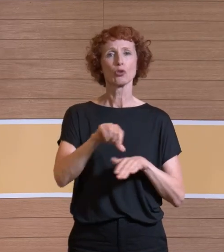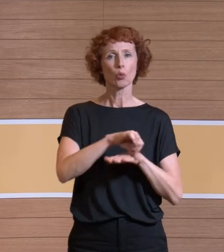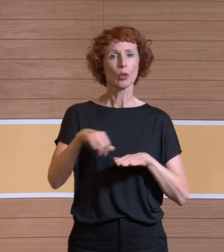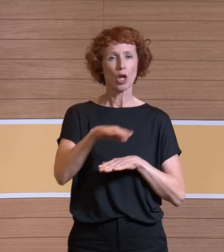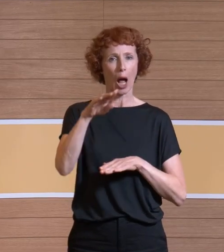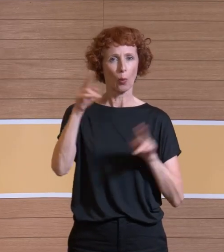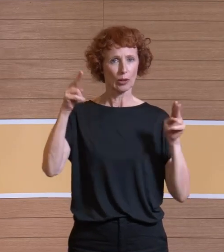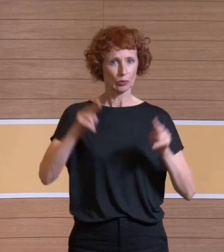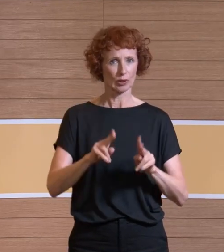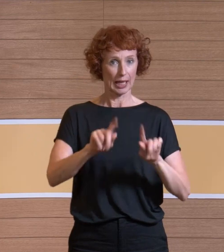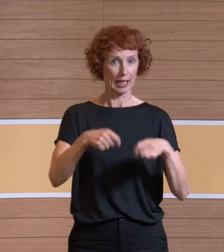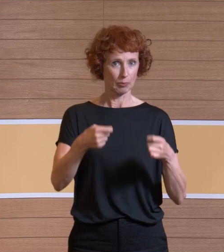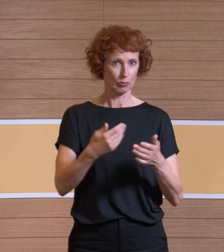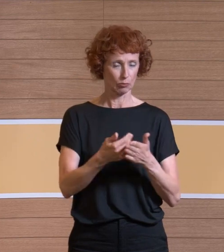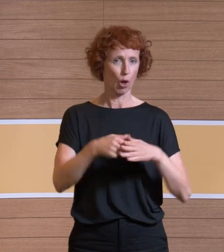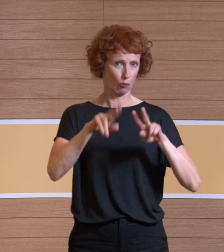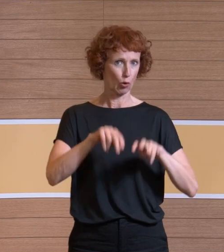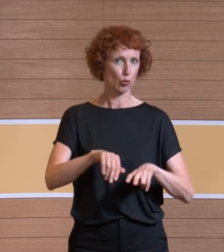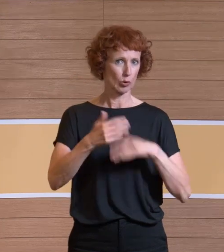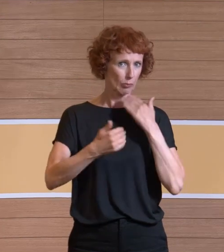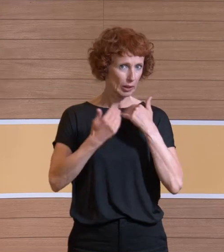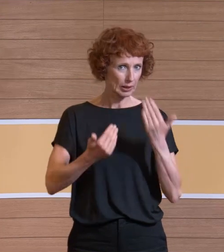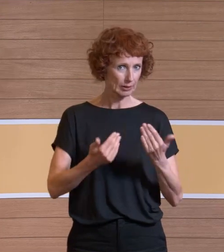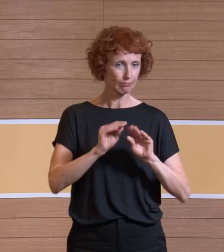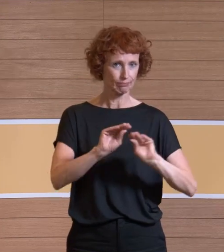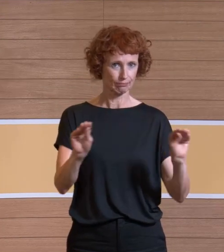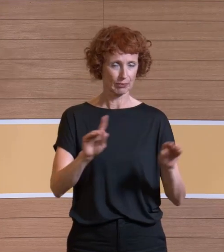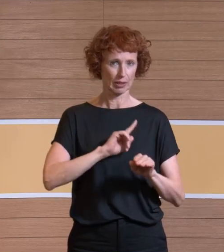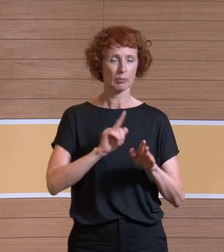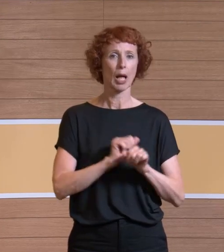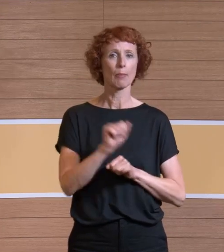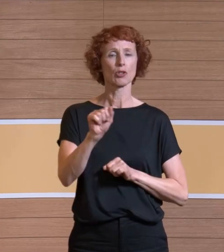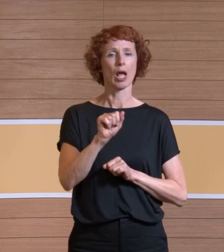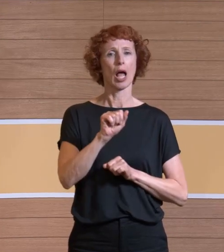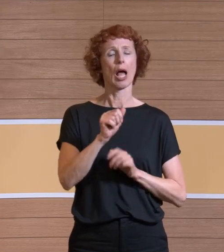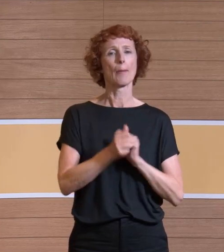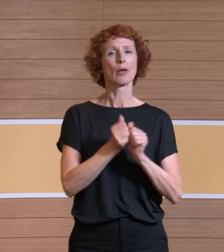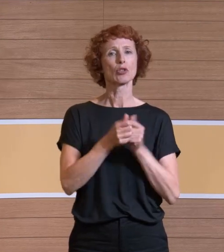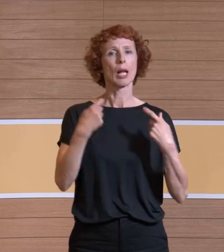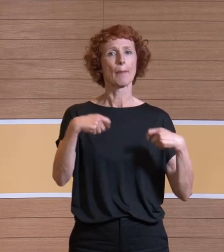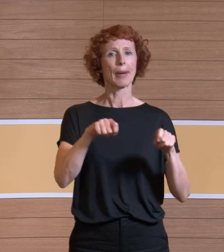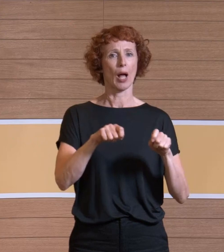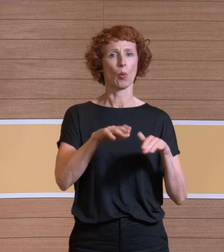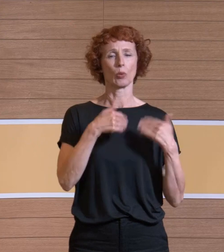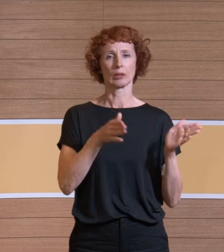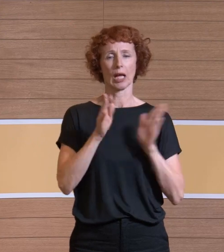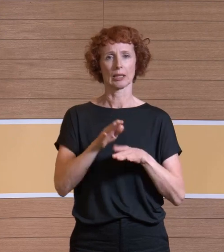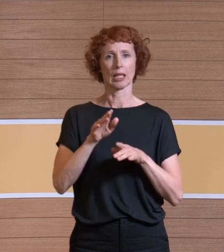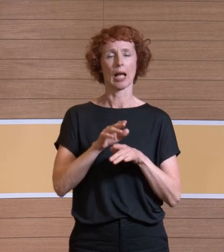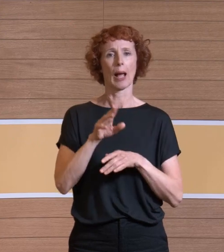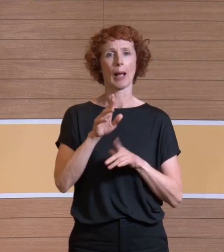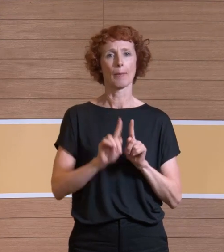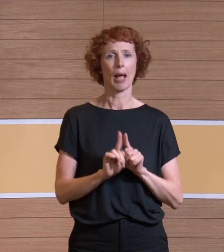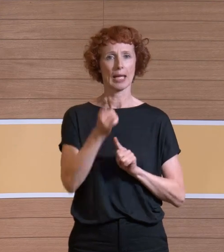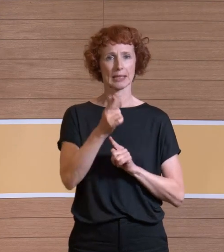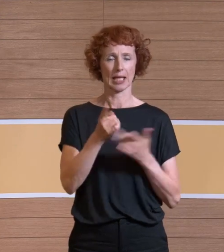berichten. Ich habe meinen Bachelor in Maschinenbau absolviert und meinen Master in Umwelthigien- und Sicherheitsingenieurwesen in Gießen.